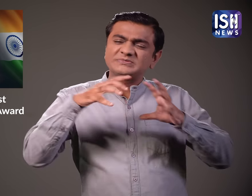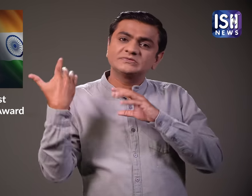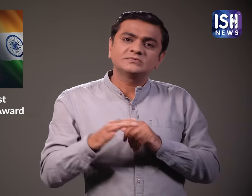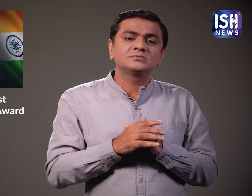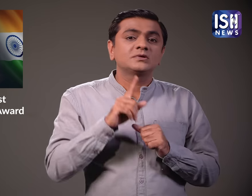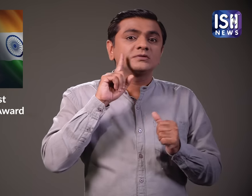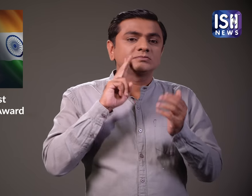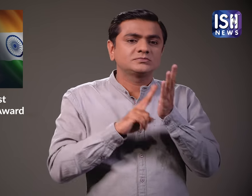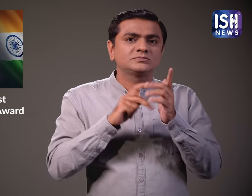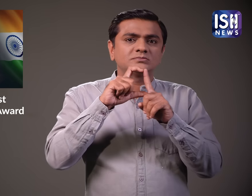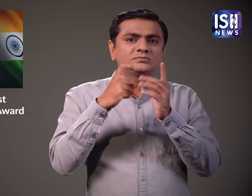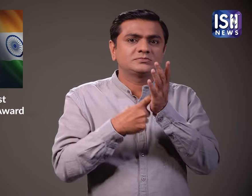का एक भारतिय ब्रैंड है